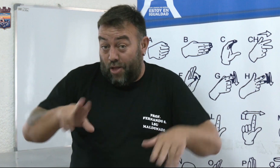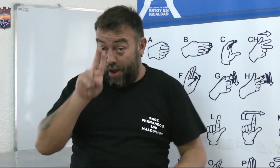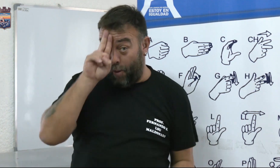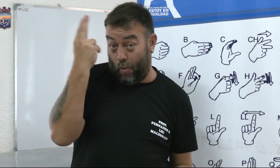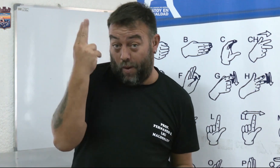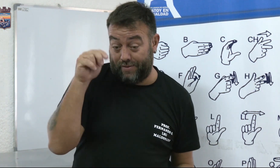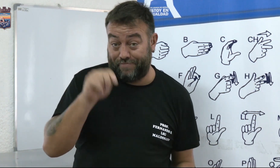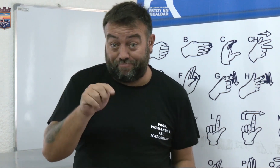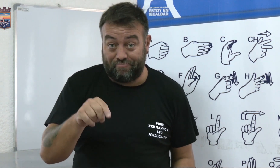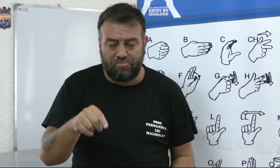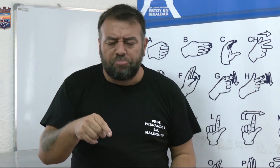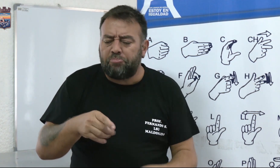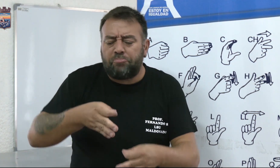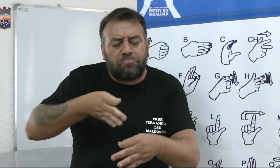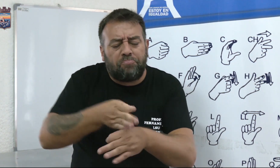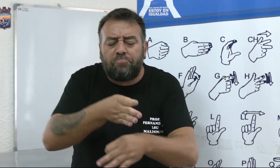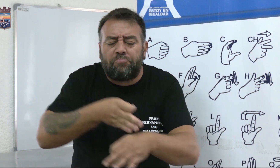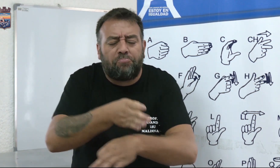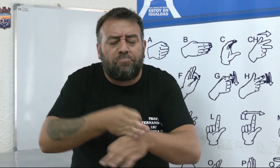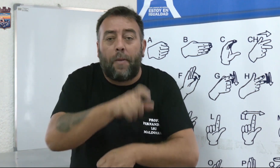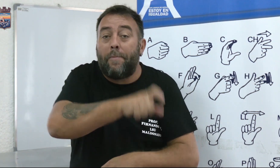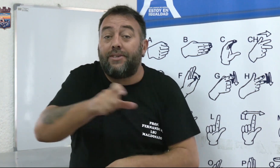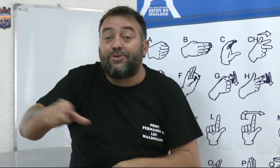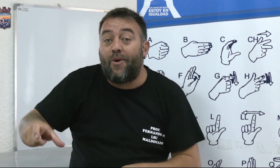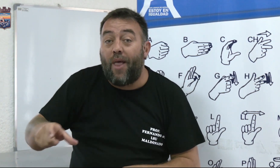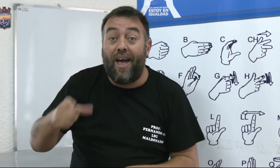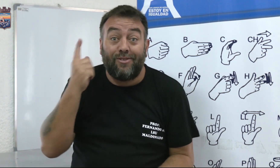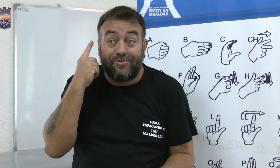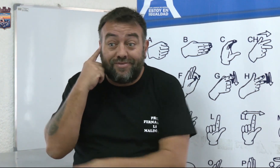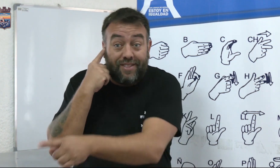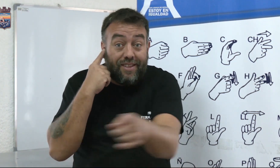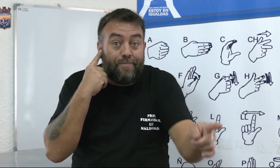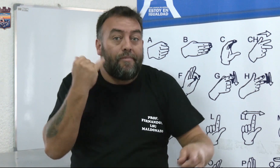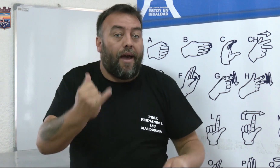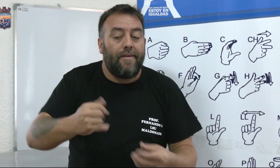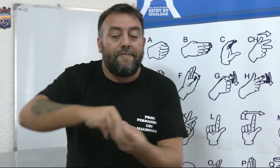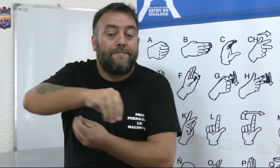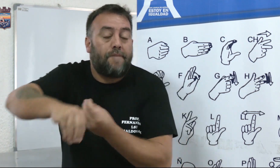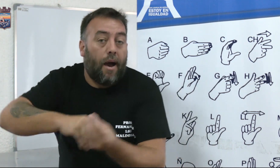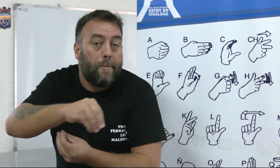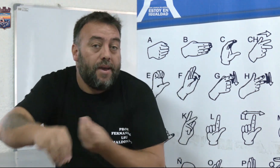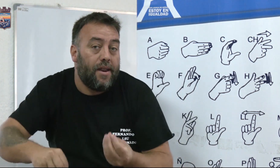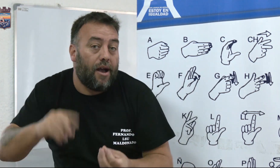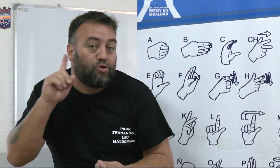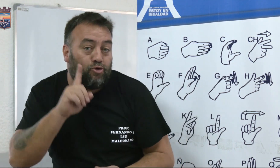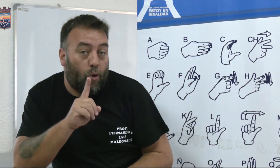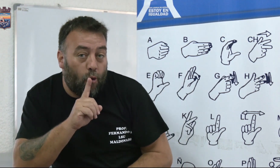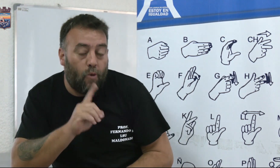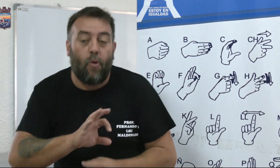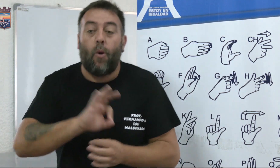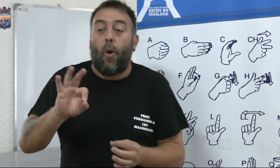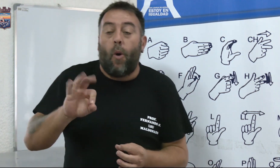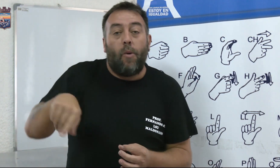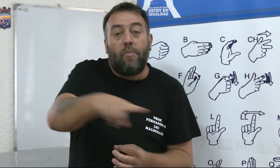Se enseña la lengua de señas uruguaya. Las personas pueden aprender, las personas oyentes, que pueden tener